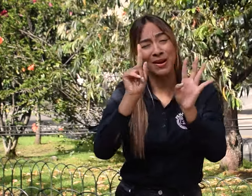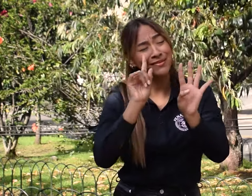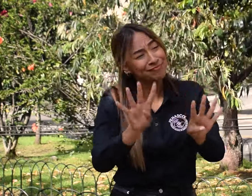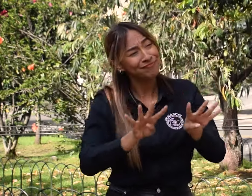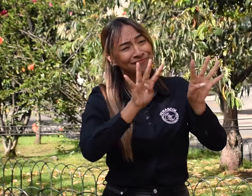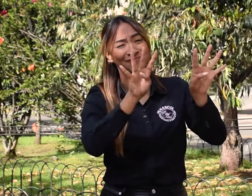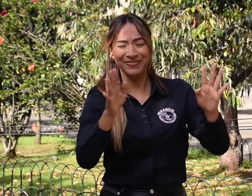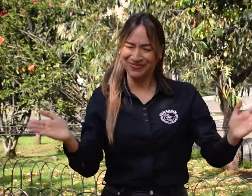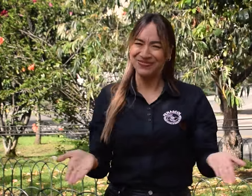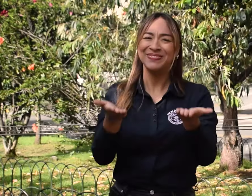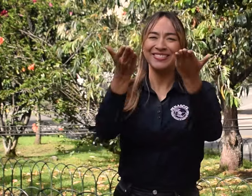¡Adelante!